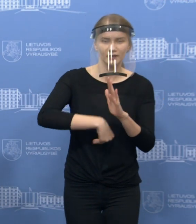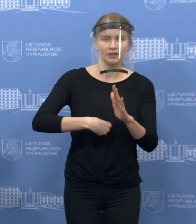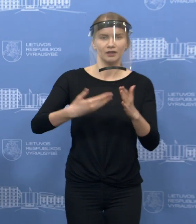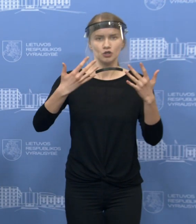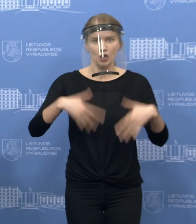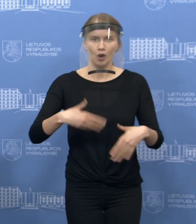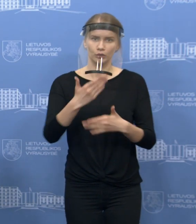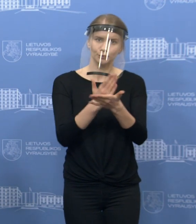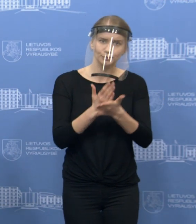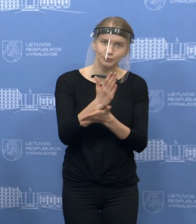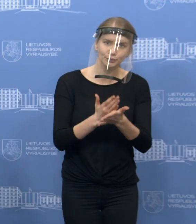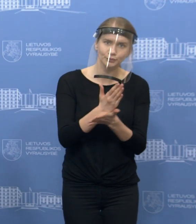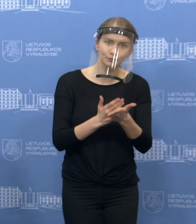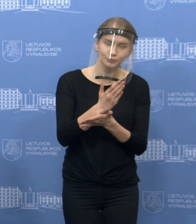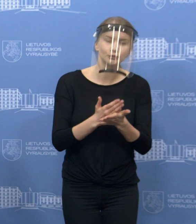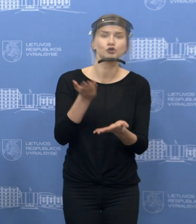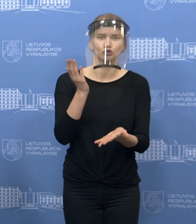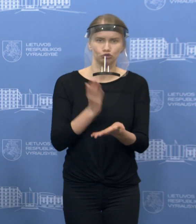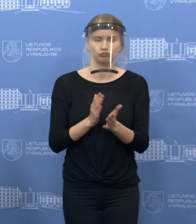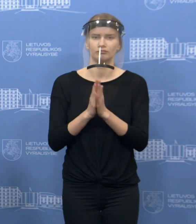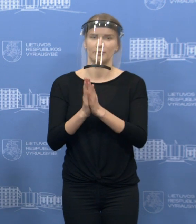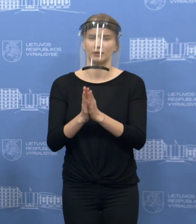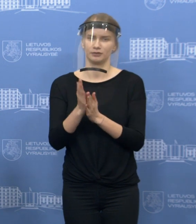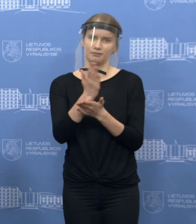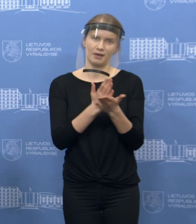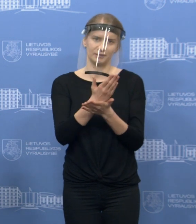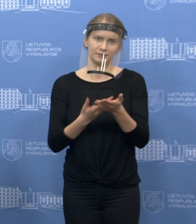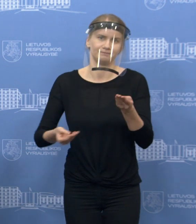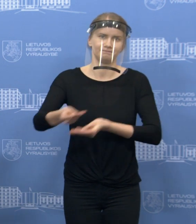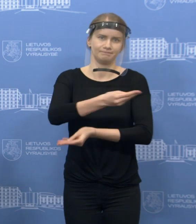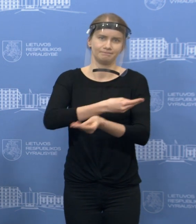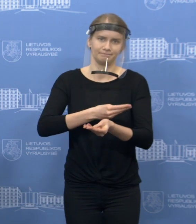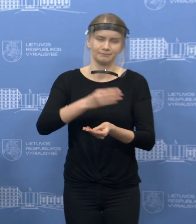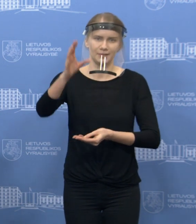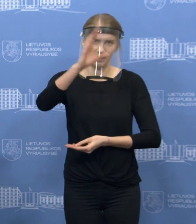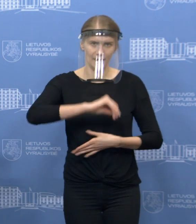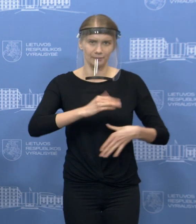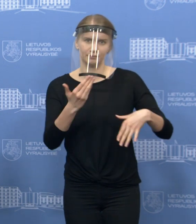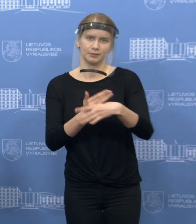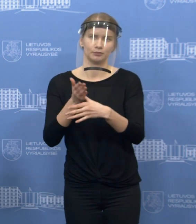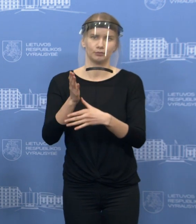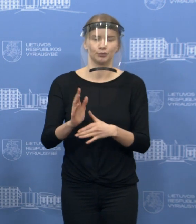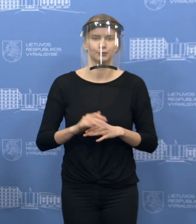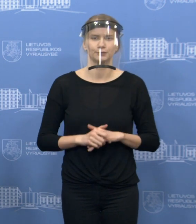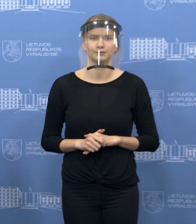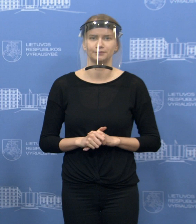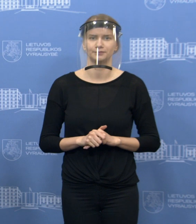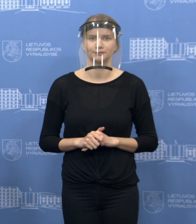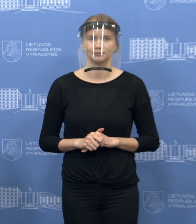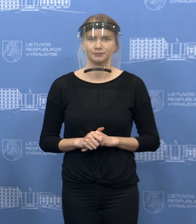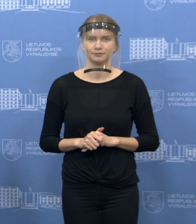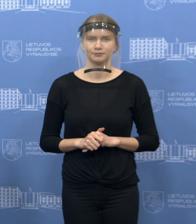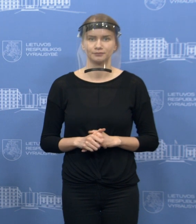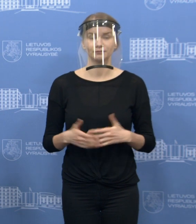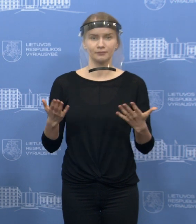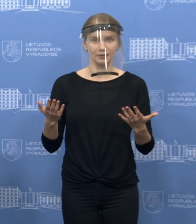galėtų irgi mums padėti užkardinti pažaidimus bei policijos remėjų. Tai iš